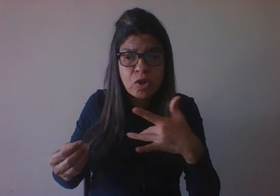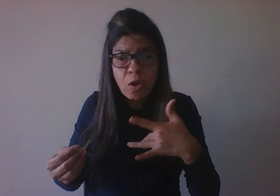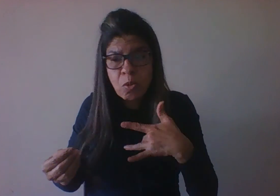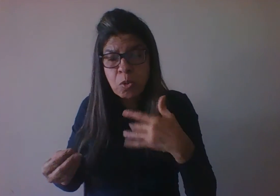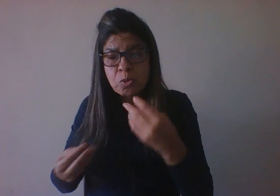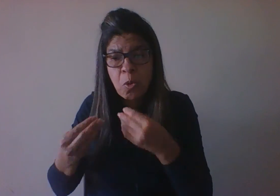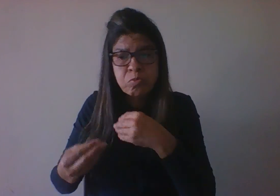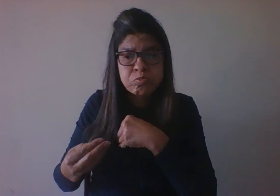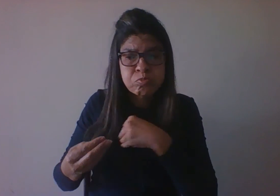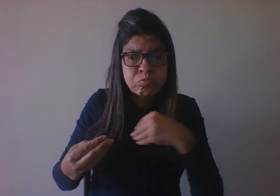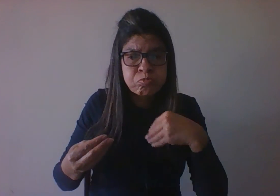uma maior sobrevida.